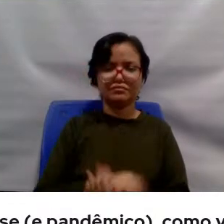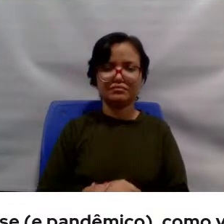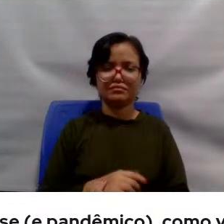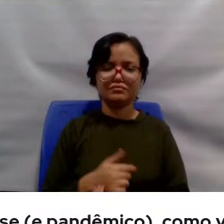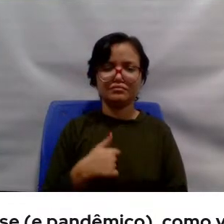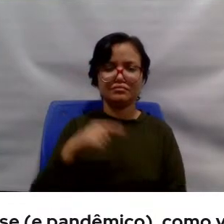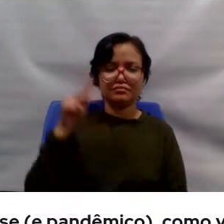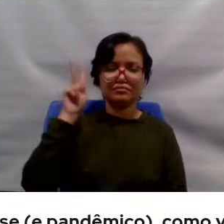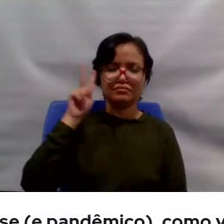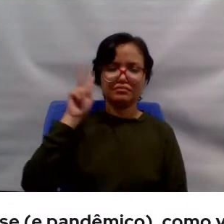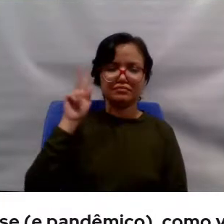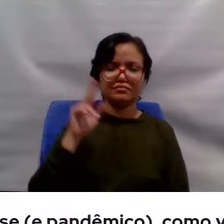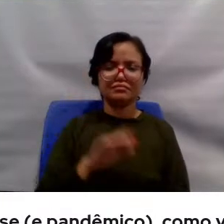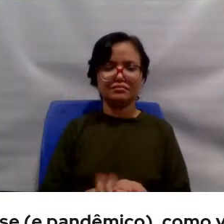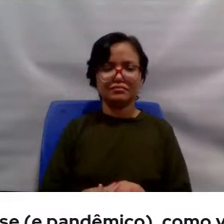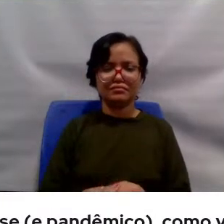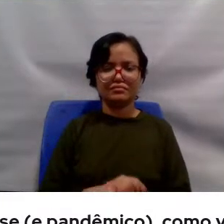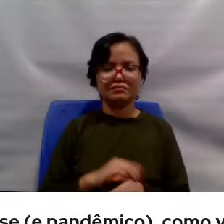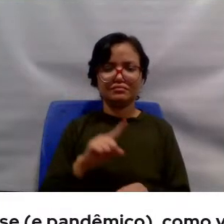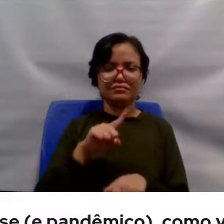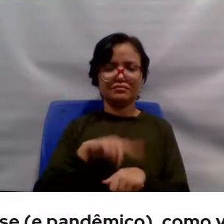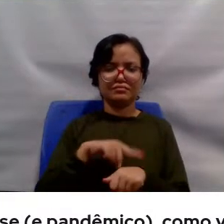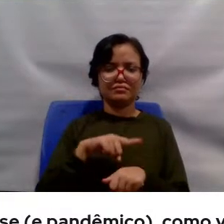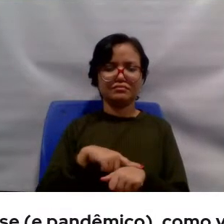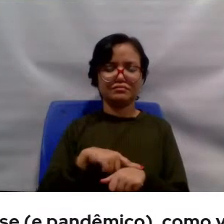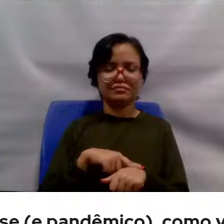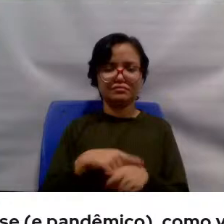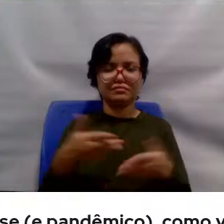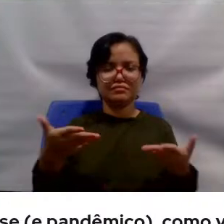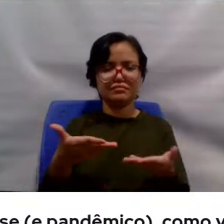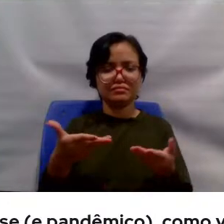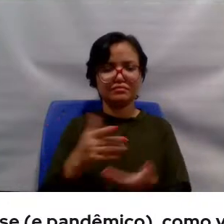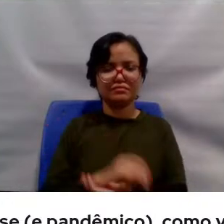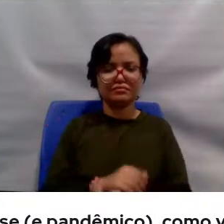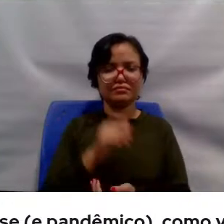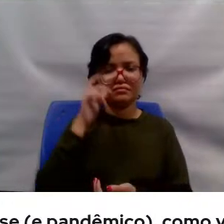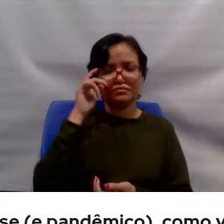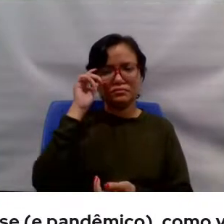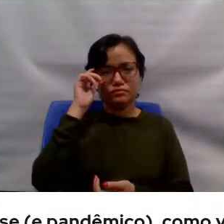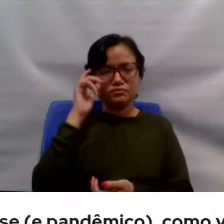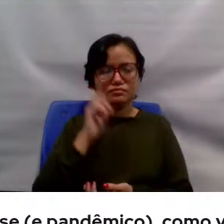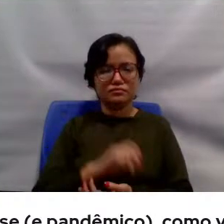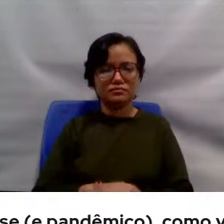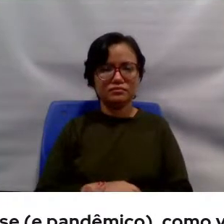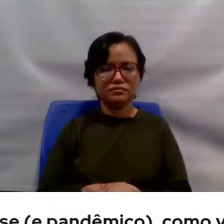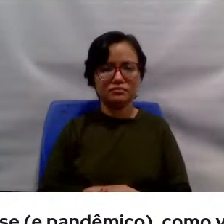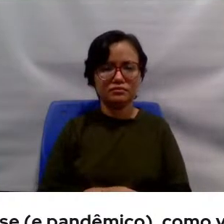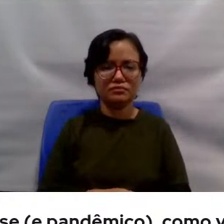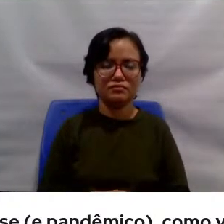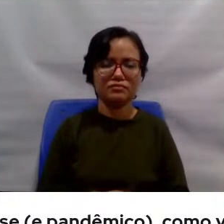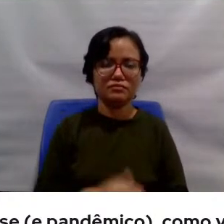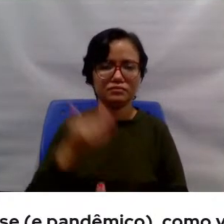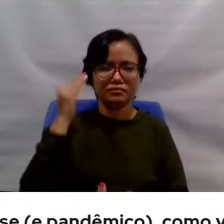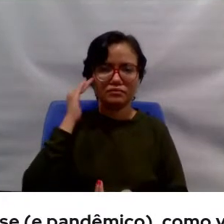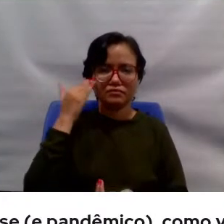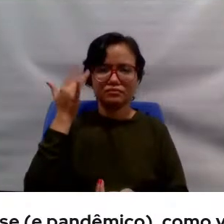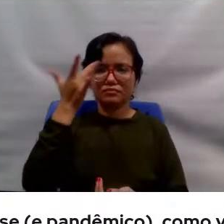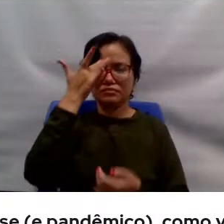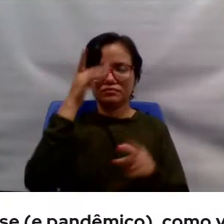historiadora do tempo presente, historiadora do tempo presente, entende que a memória também é um documento,